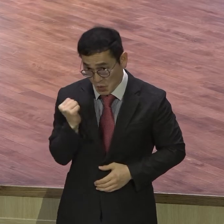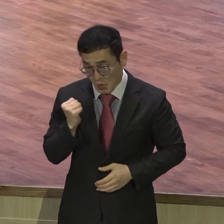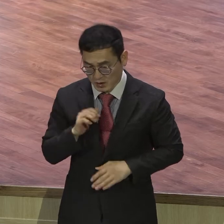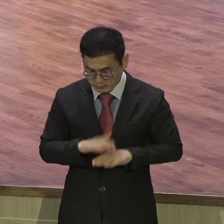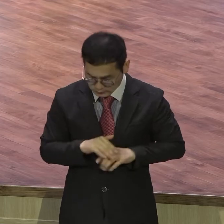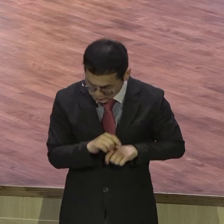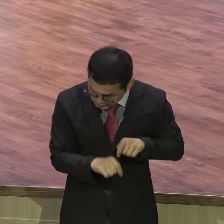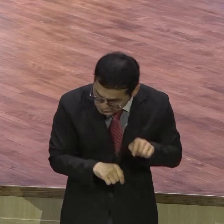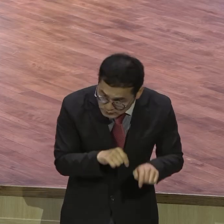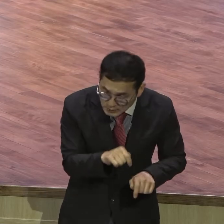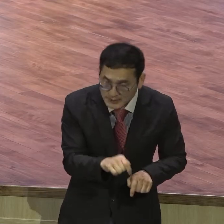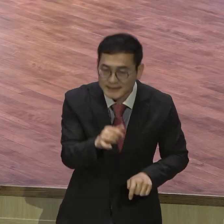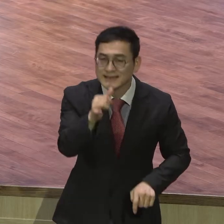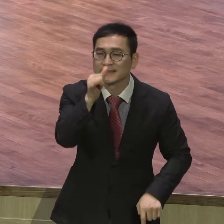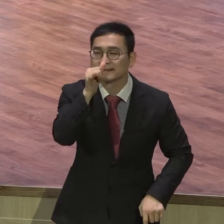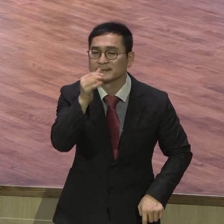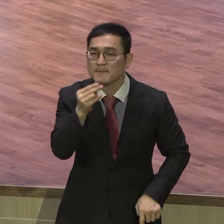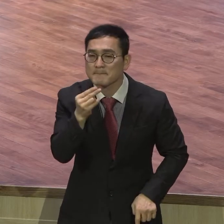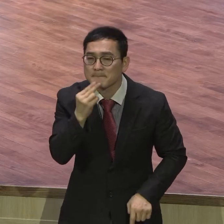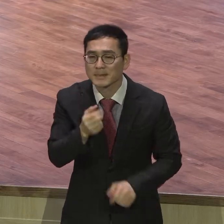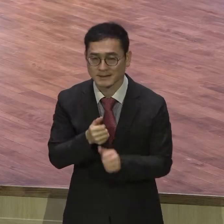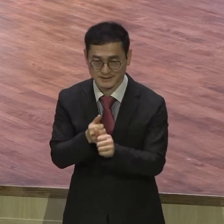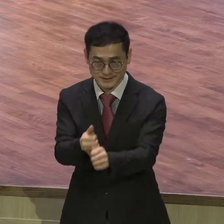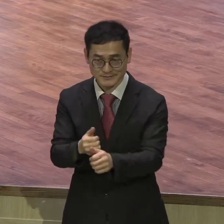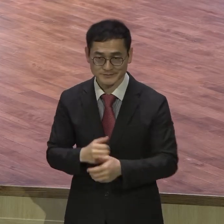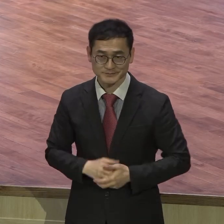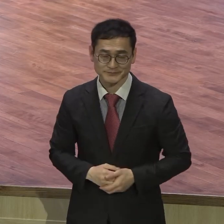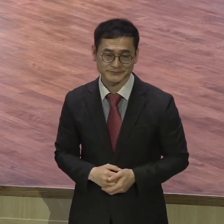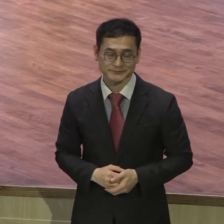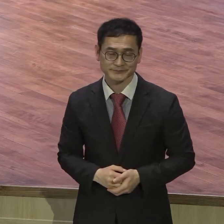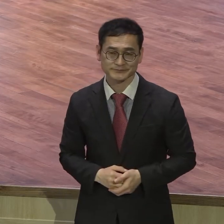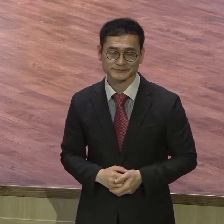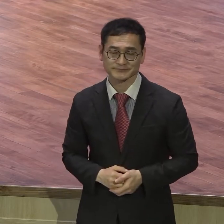말씀을 순종하고 있나 아니냐고 간단한 진단이에요. 답이 금방 나와요.